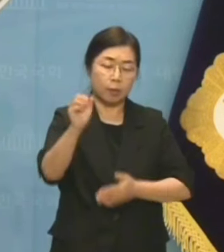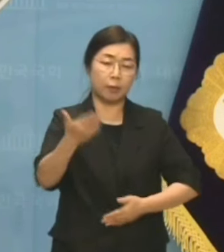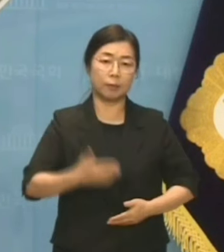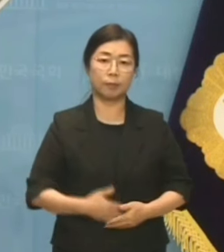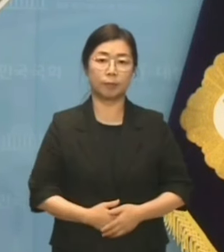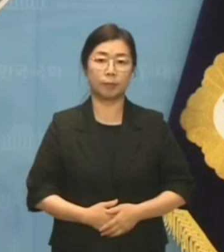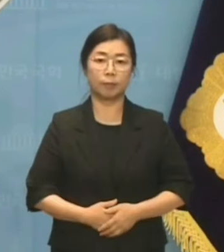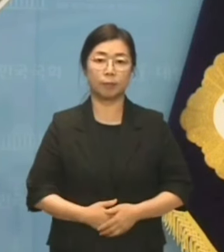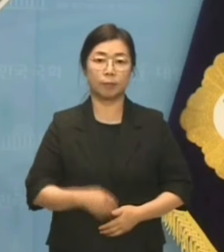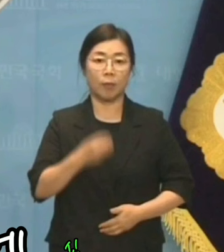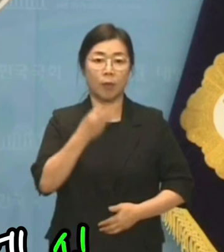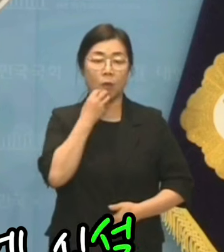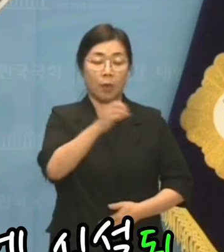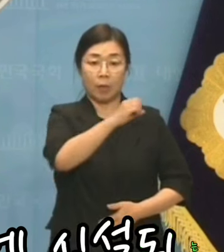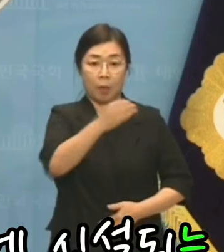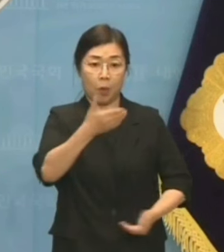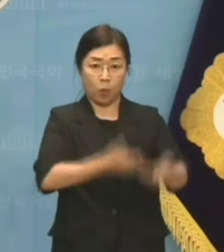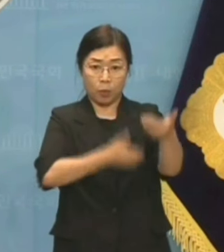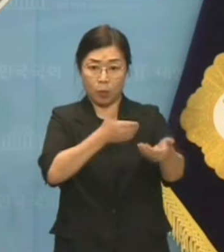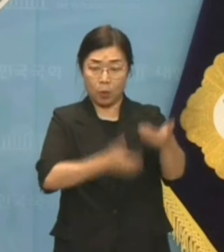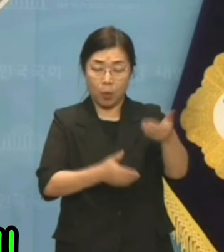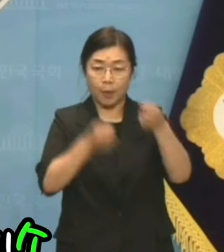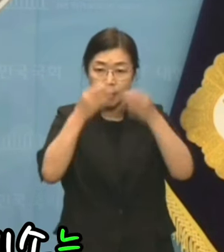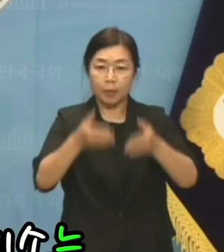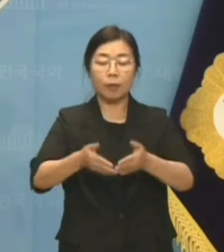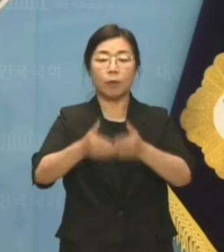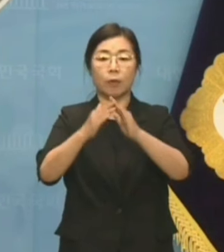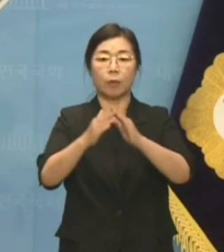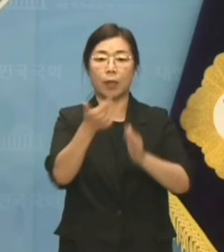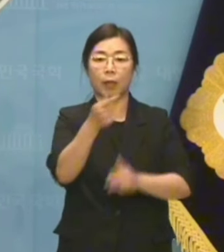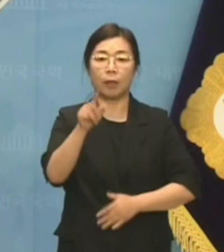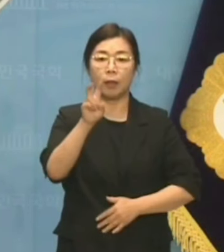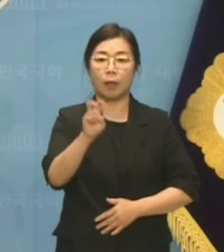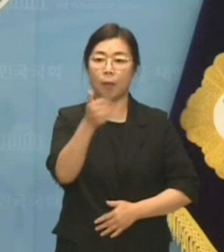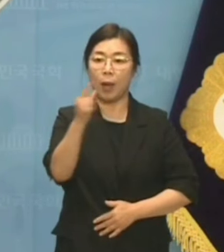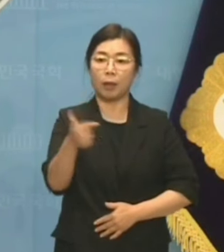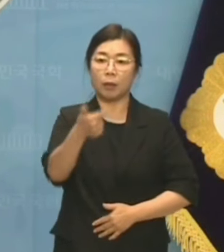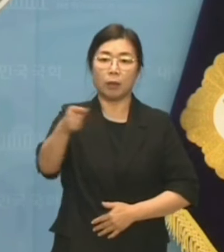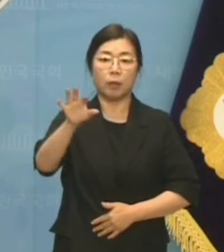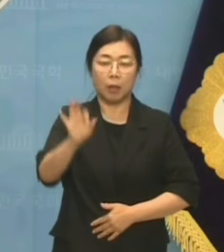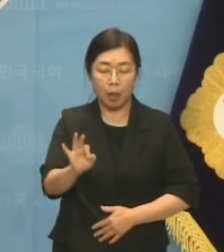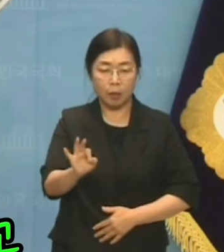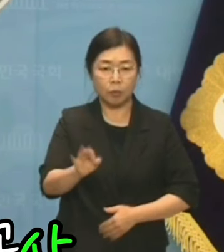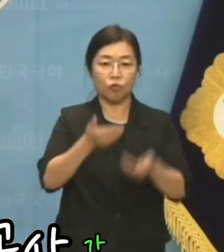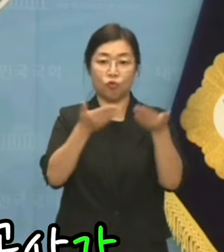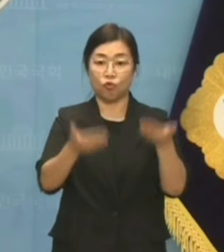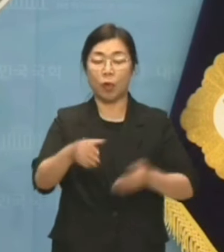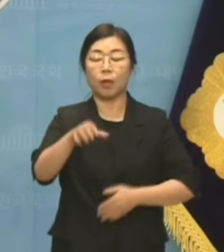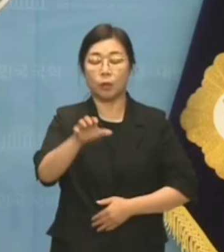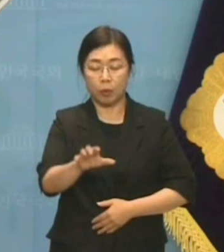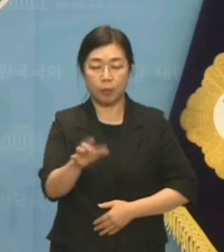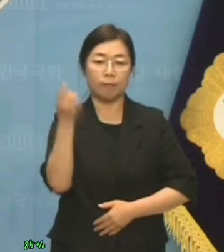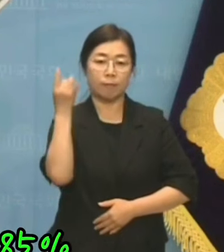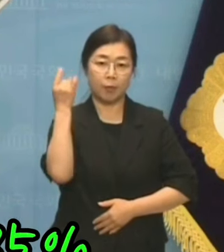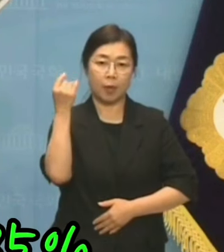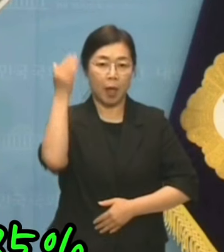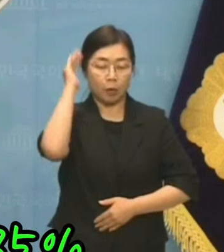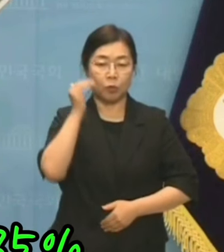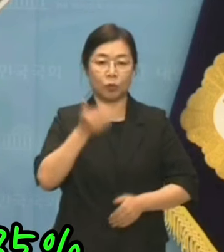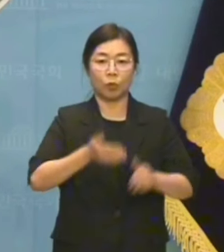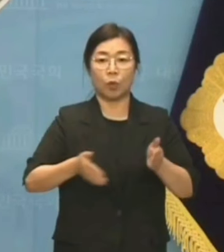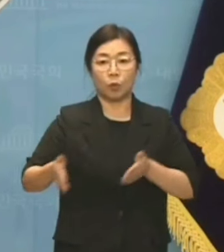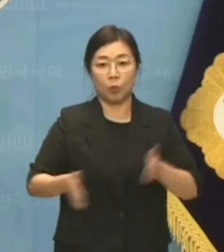서울 양평 고속도로에 신설되는 남한강 휴게소는 당초 한국도로공사가 투자 비용의